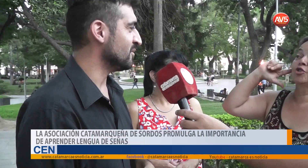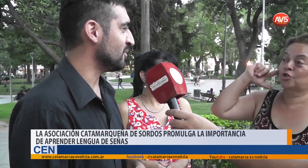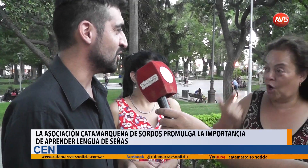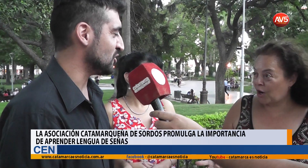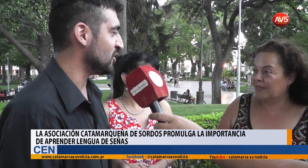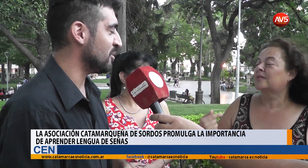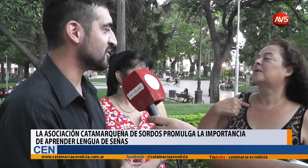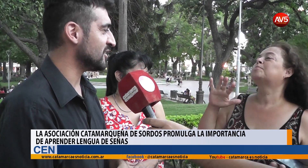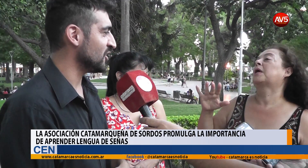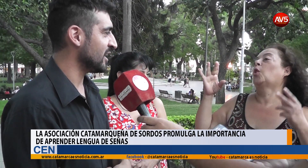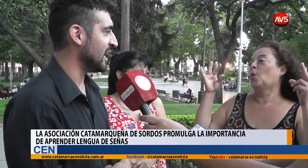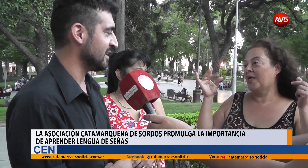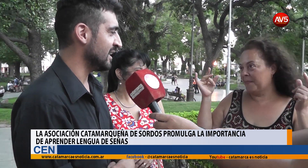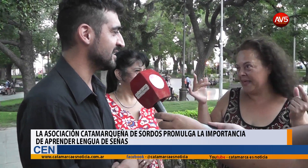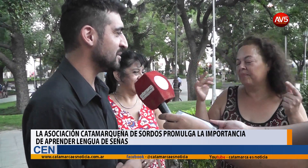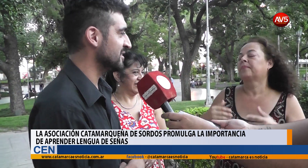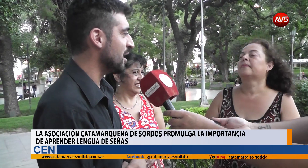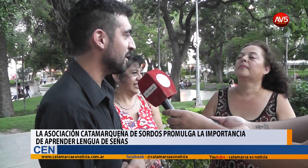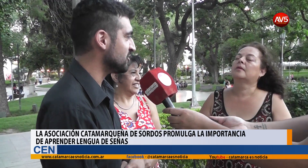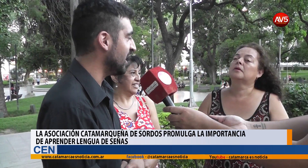Bueno, yo soy una persona sorda, esa es mi seña personal.